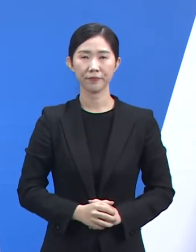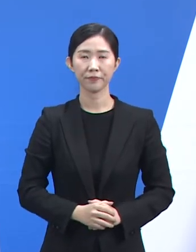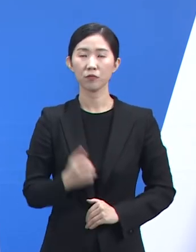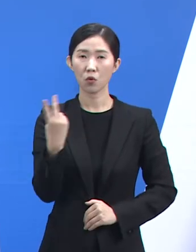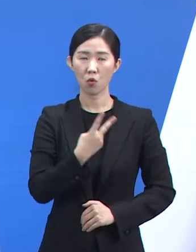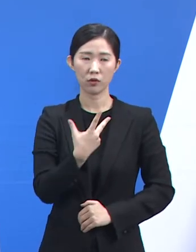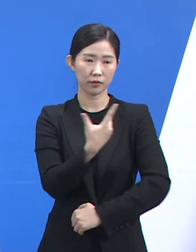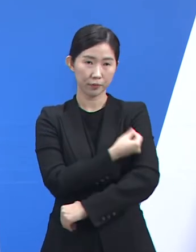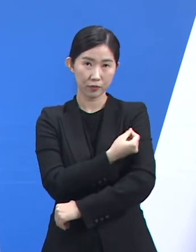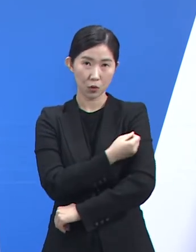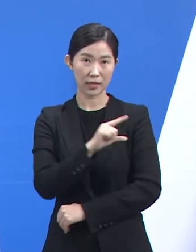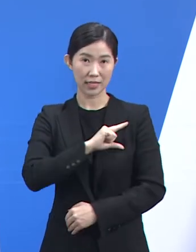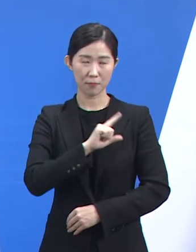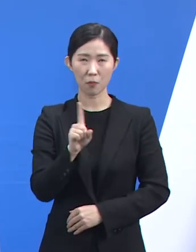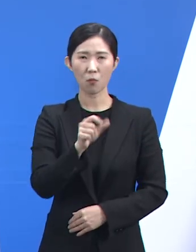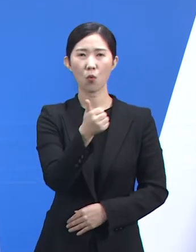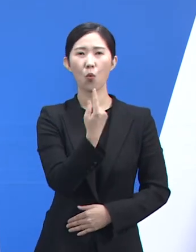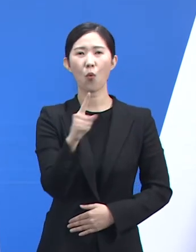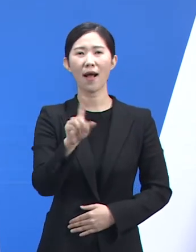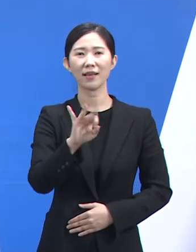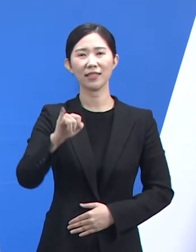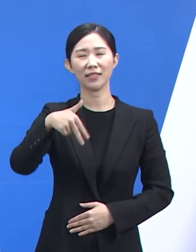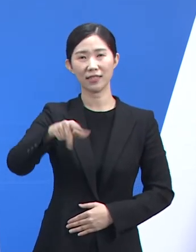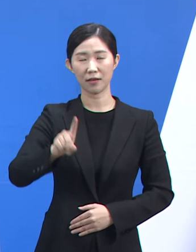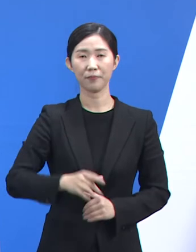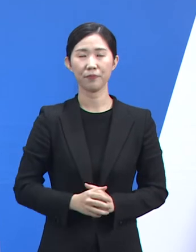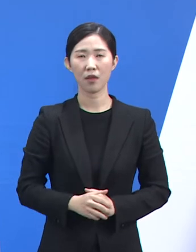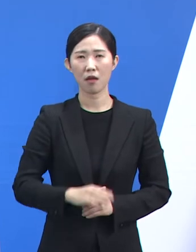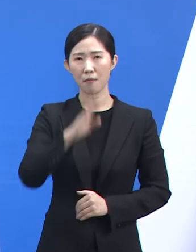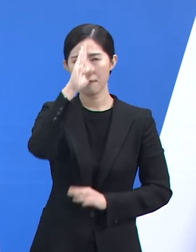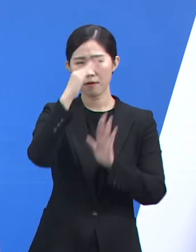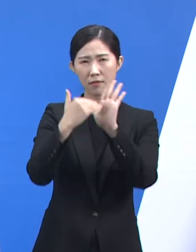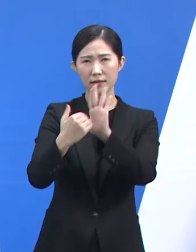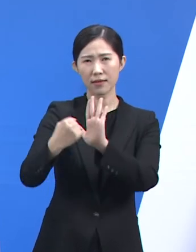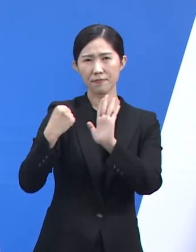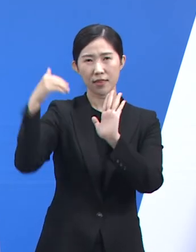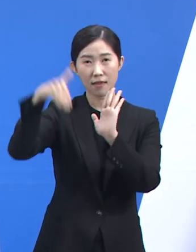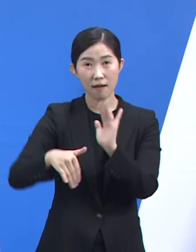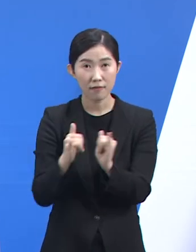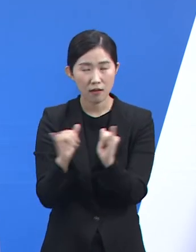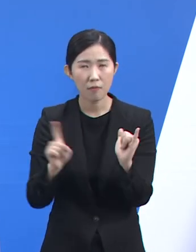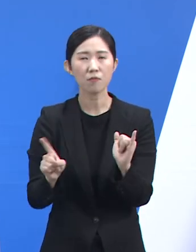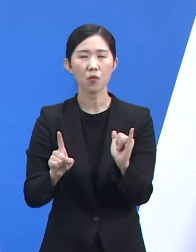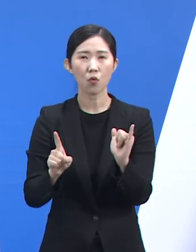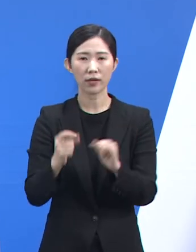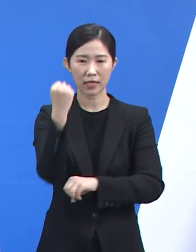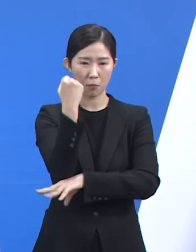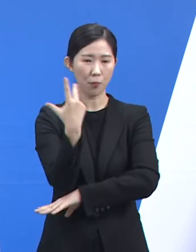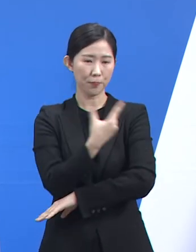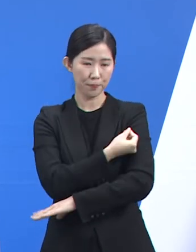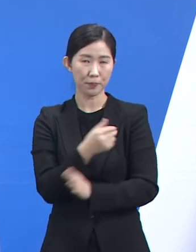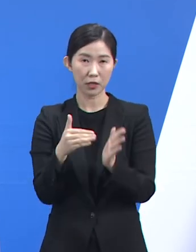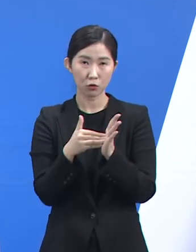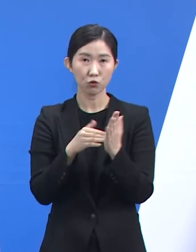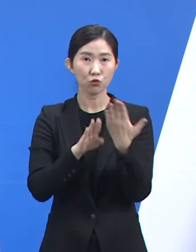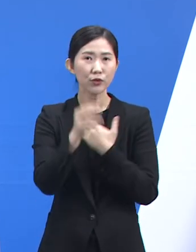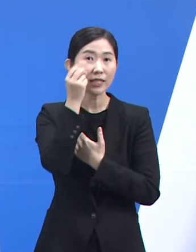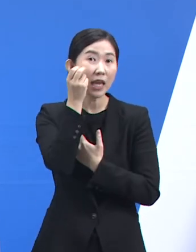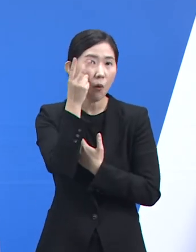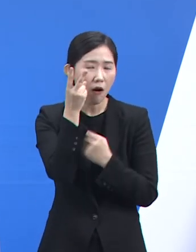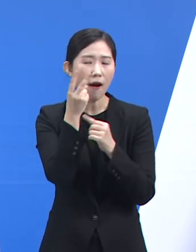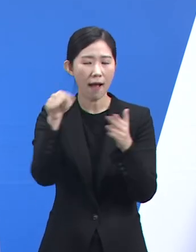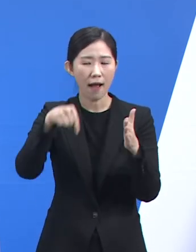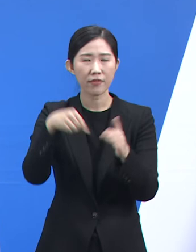접종 백신은 화이자입니다. 면역자하자의 경우에는 기본접종 후 2개월 후에도 접종이 가능합니다.